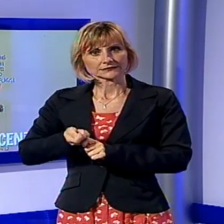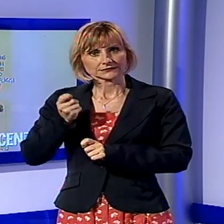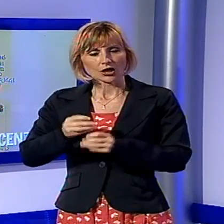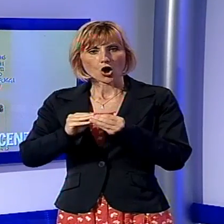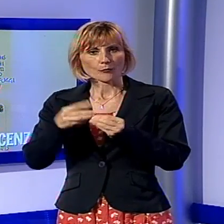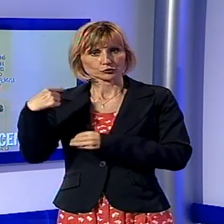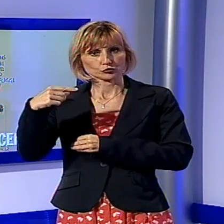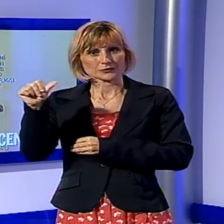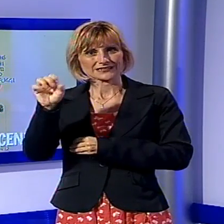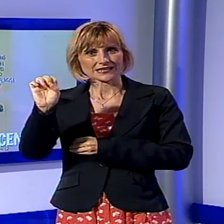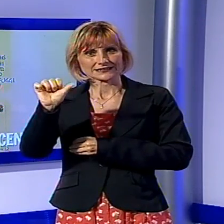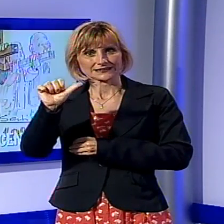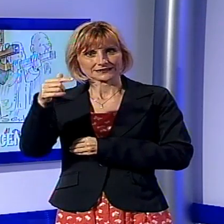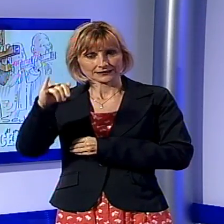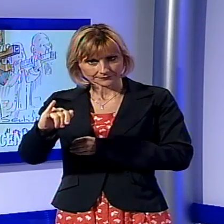ricavato andrà a Danfas e Aism.